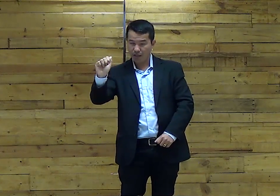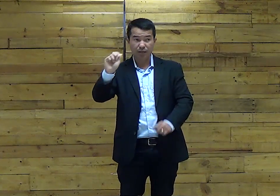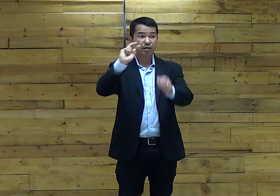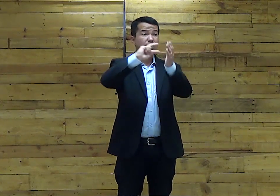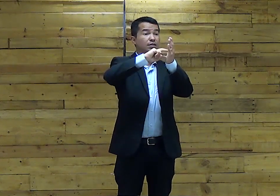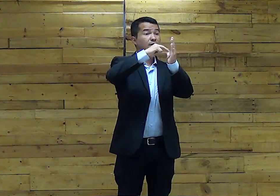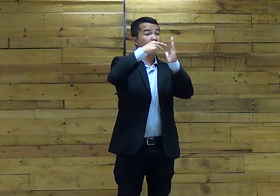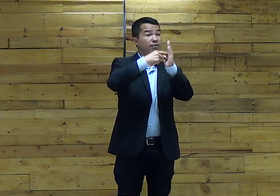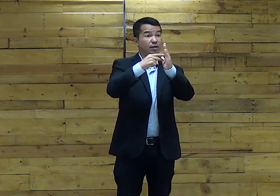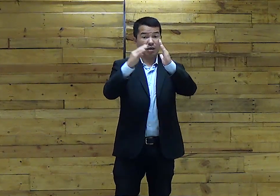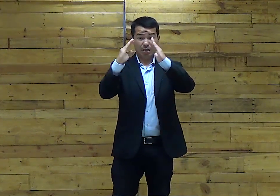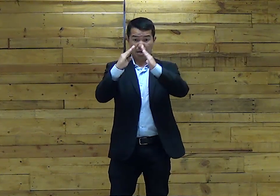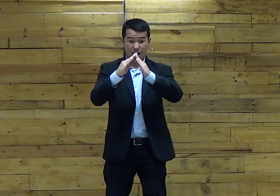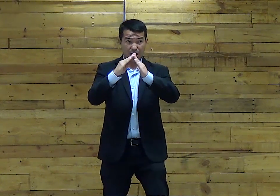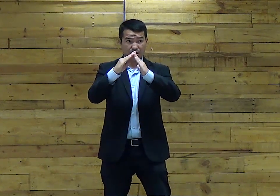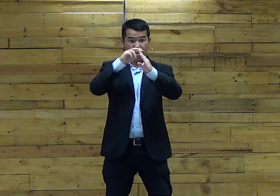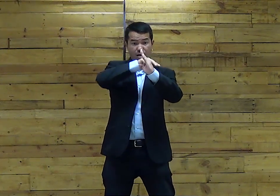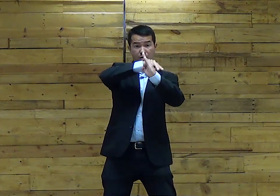Páscoa Significa